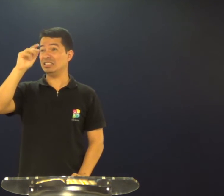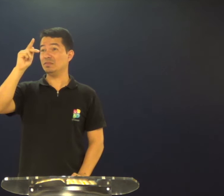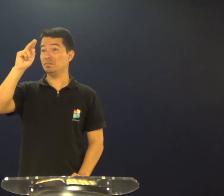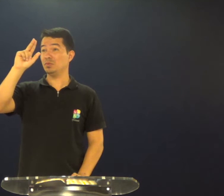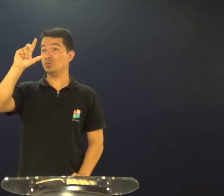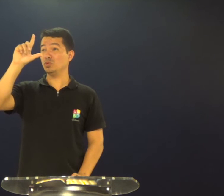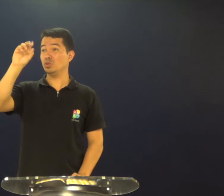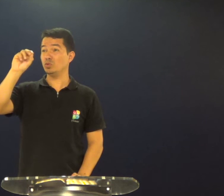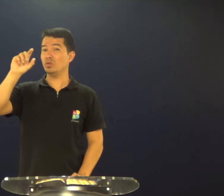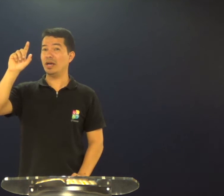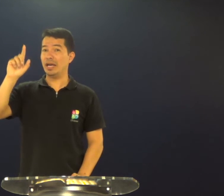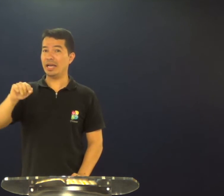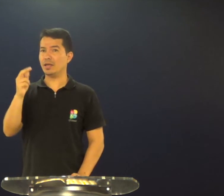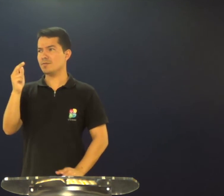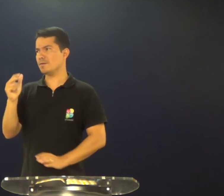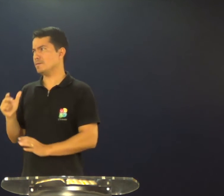essa palavra discípulo